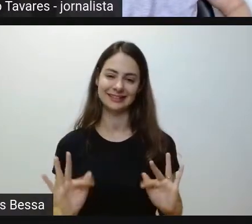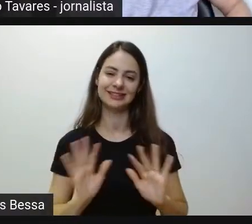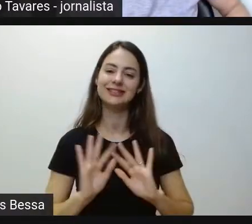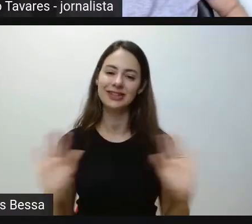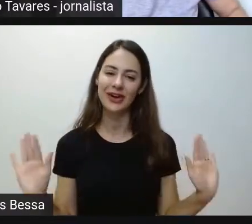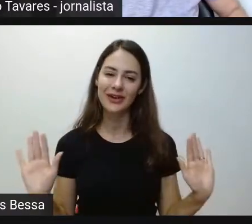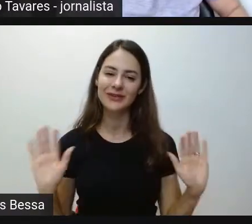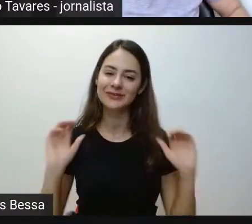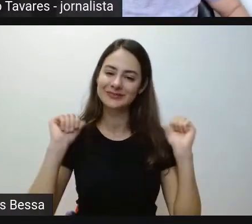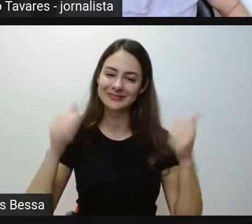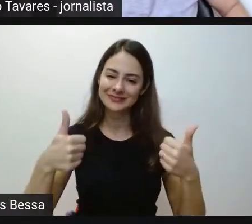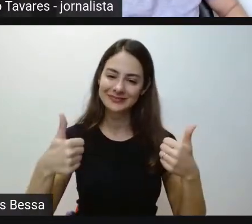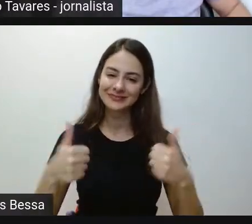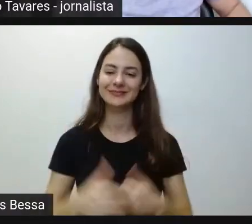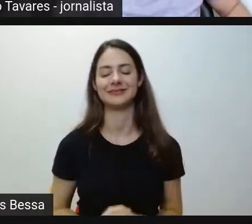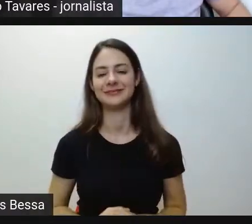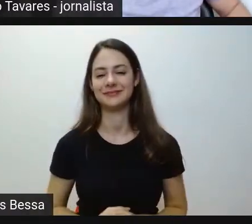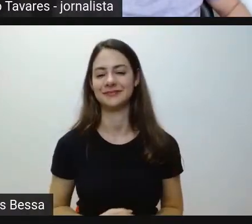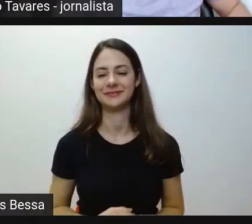Vilma, isso aí, Juliano.